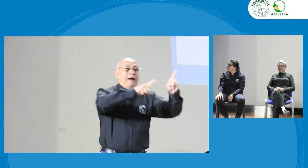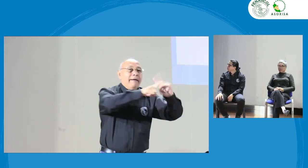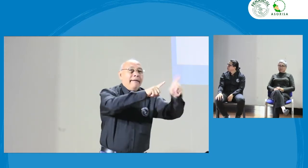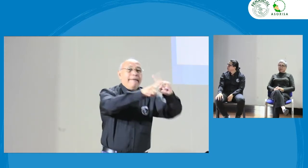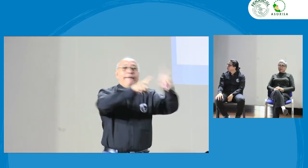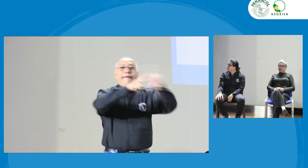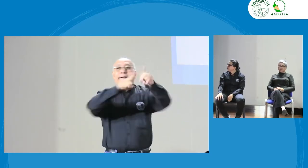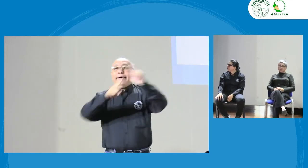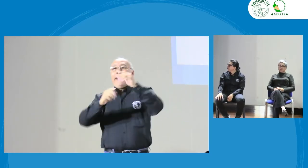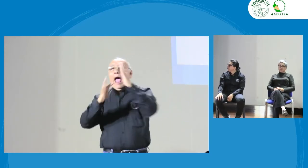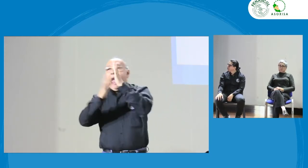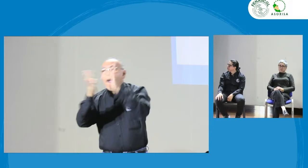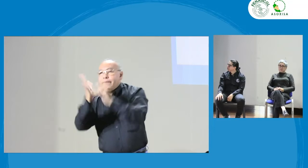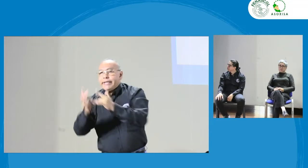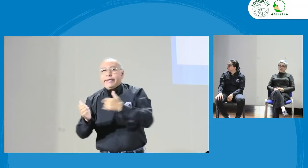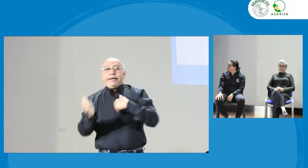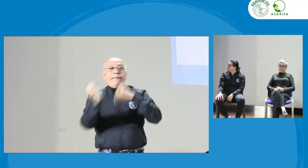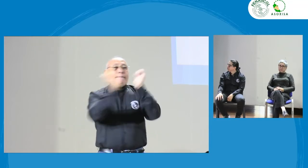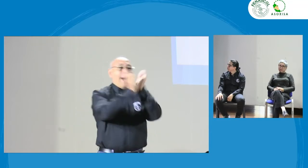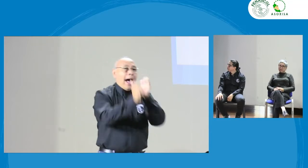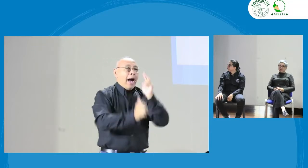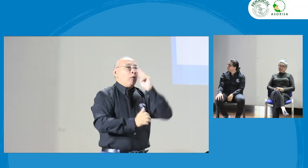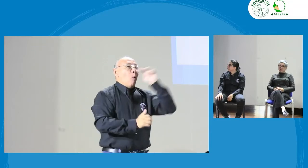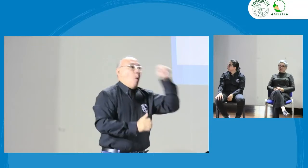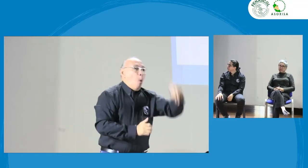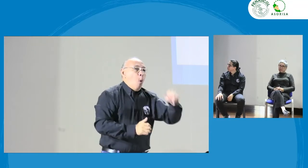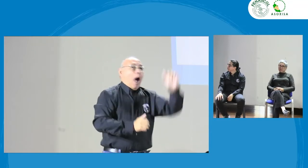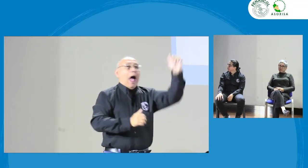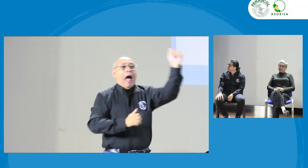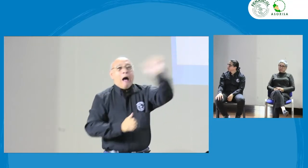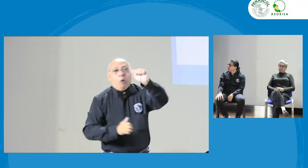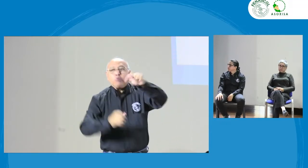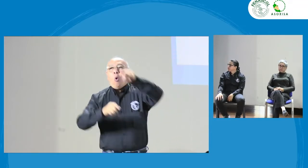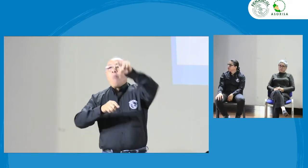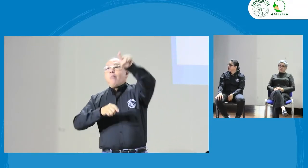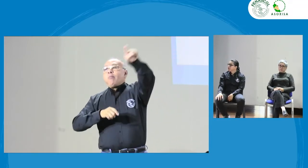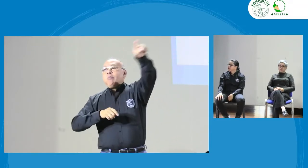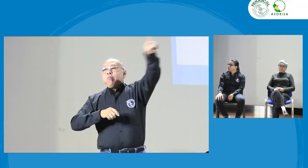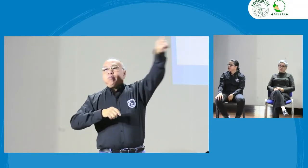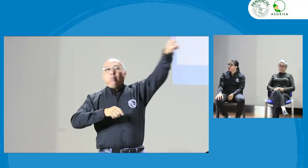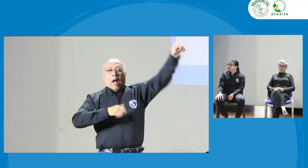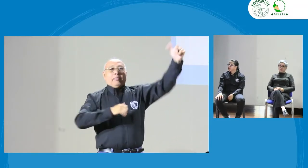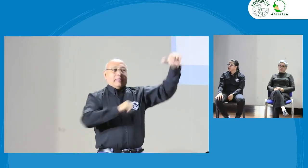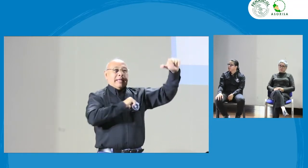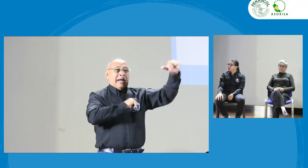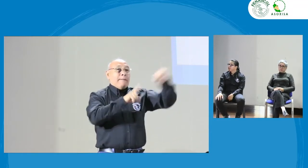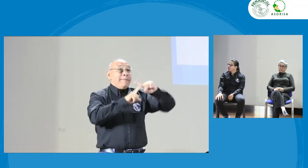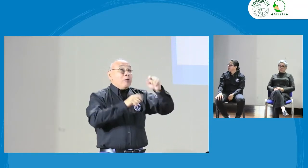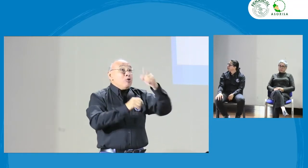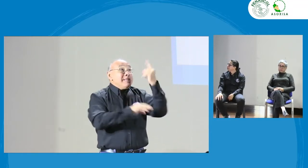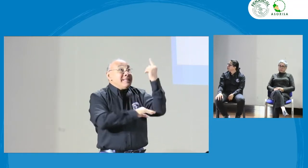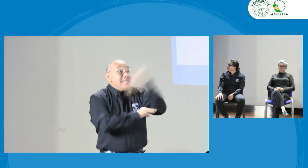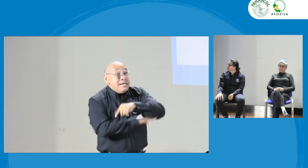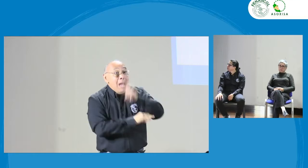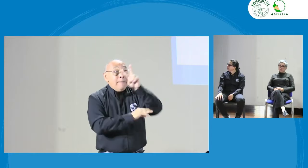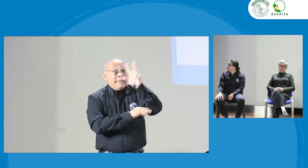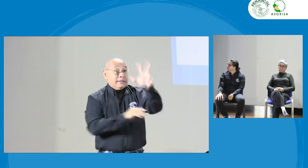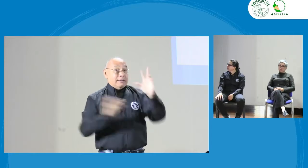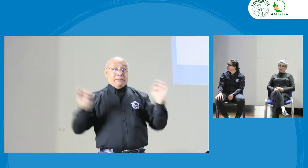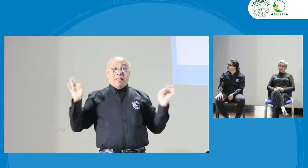en la celebración de la celebración lenguas de señas. Sé que otros países tienen distintos meses para celebrar